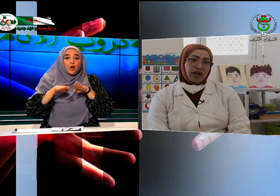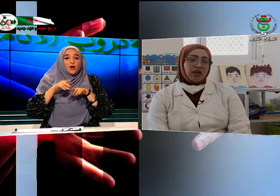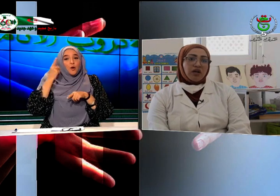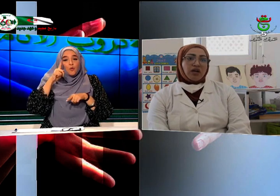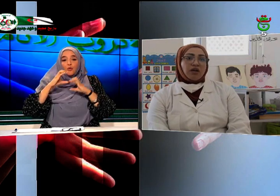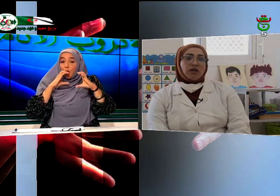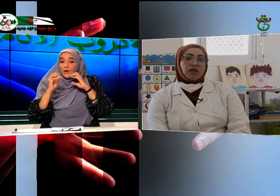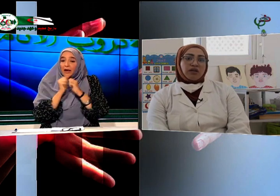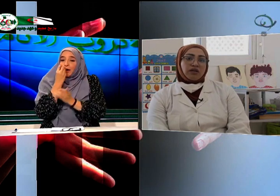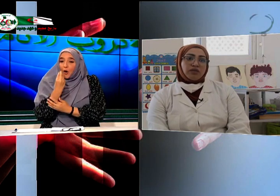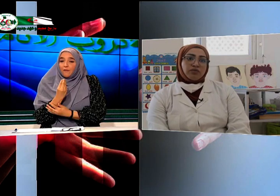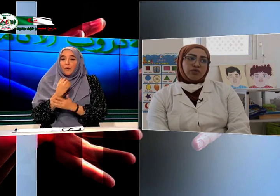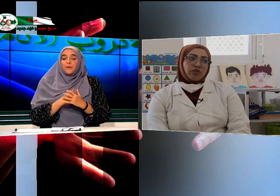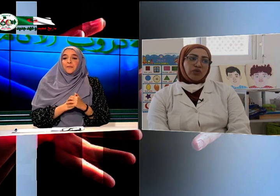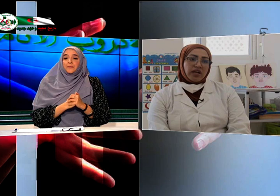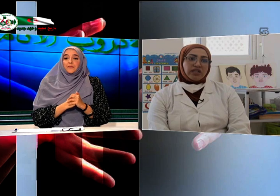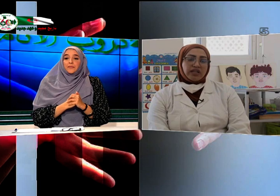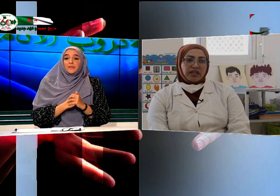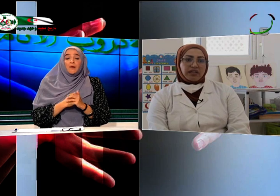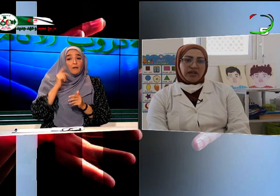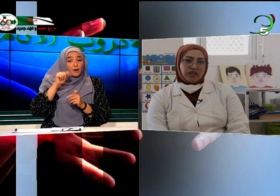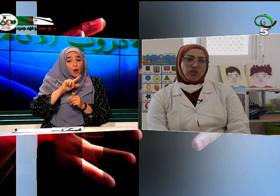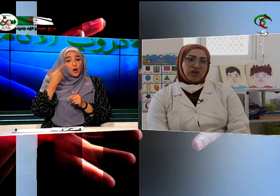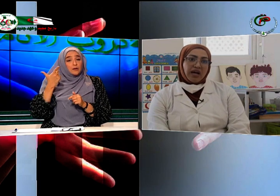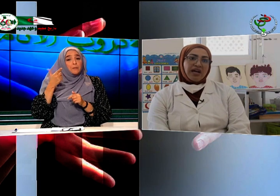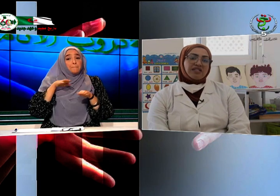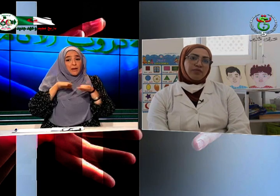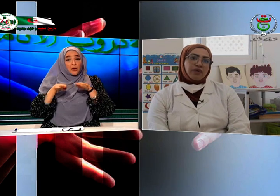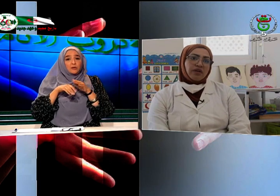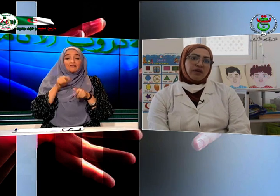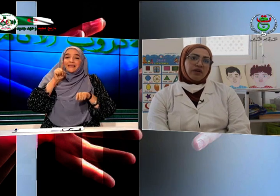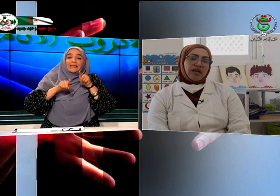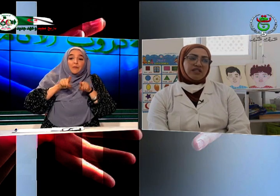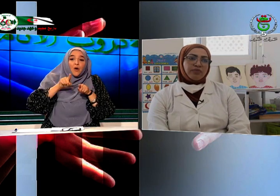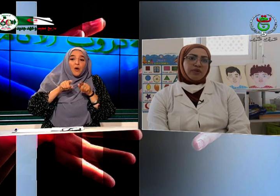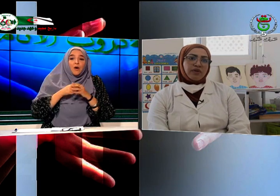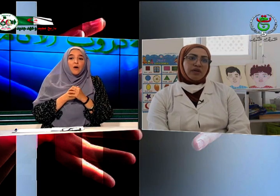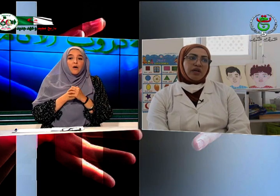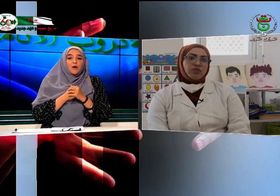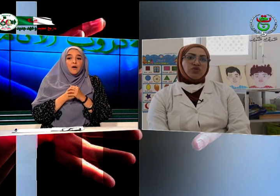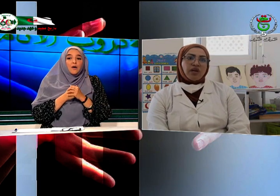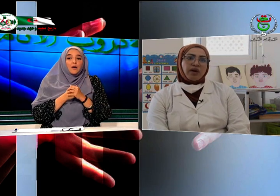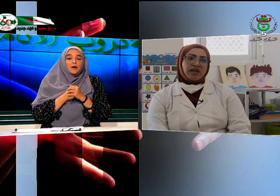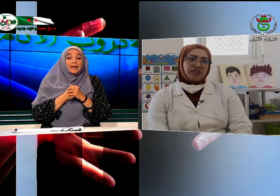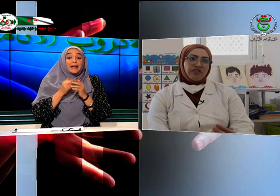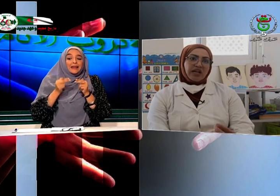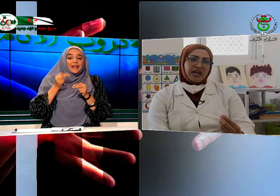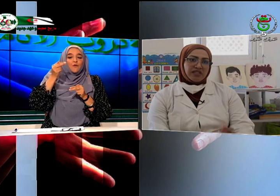وهناك تقنيات أيضاً أخرى حسب مستوى الطفل الأصم